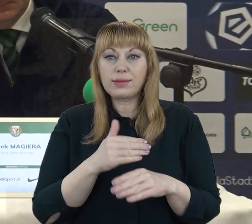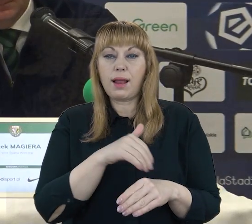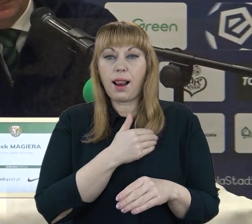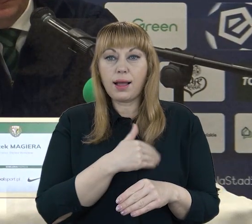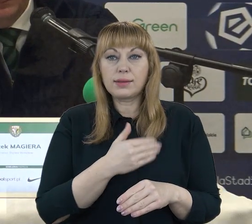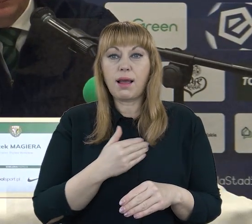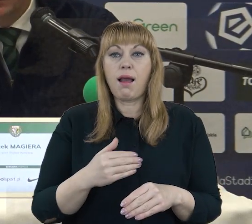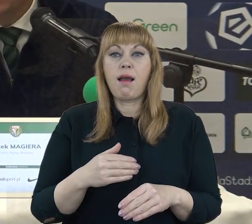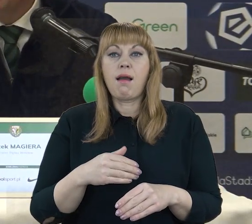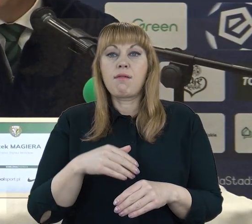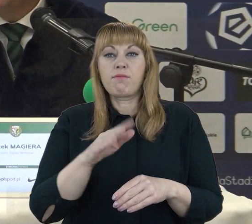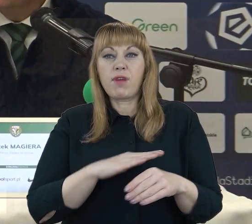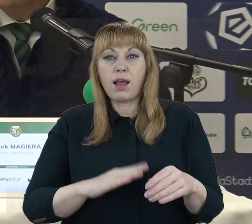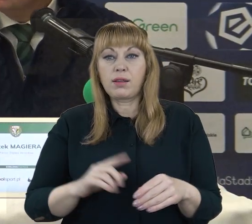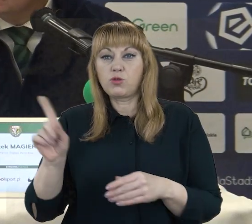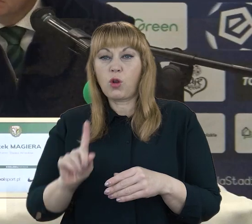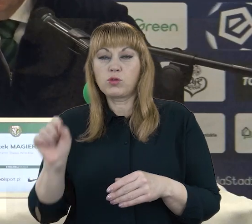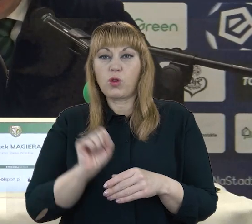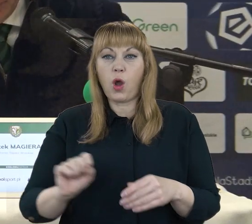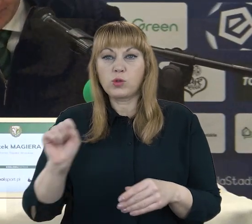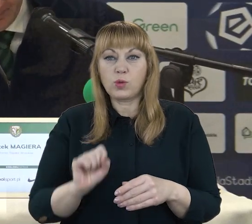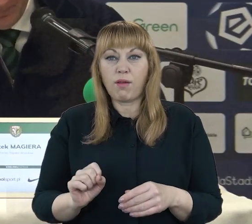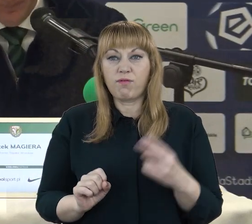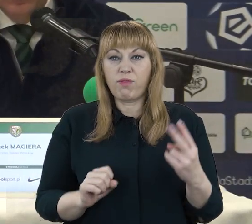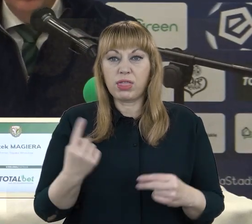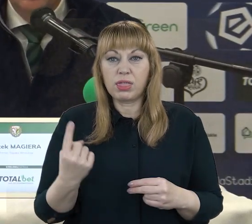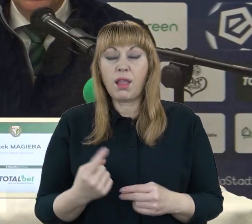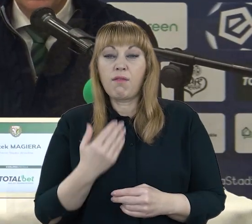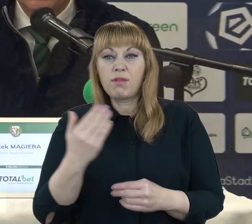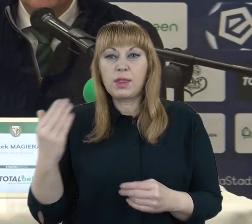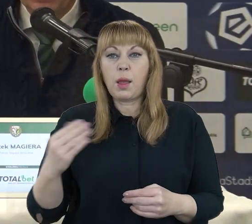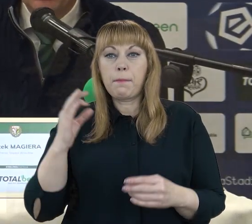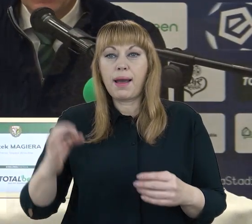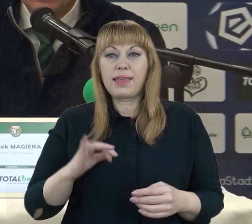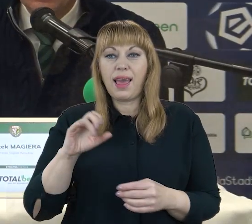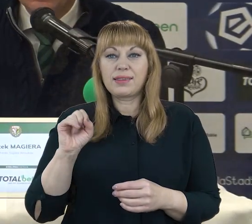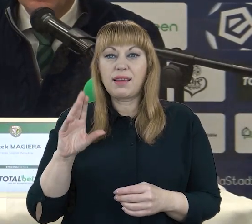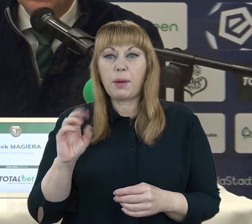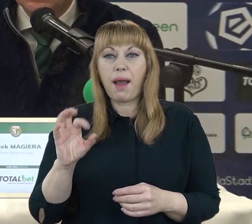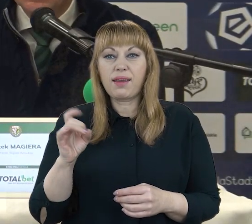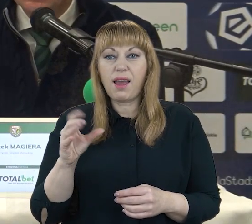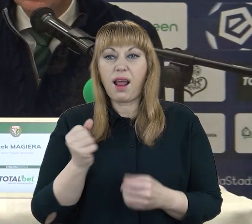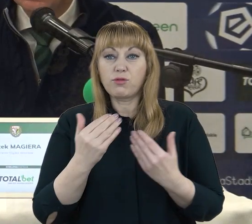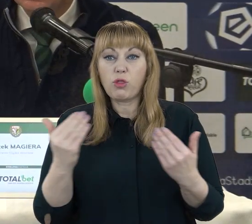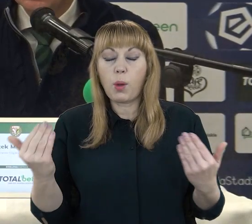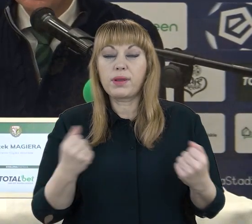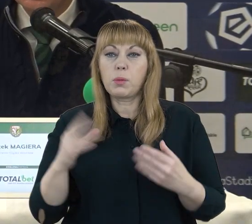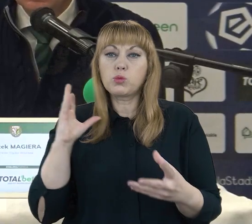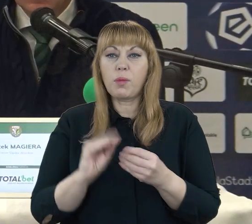Wrocław, wynik 2 do 1. Witam trenera drużyny gości, pana Jacka Magiery. Dobry wieczór trenerze. Dobry wieczór. I proszę o podsumowanie tego spotkania.